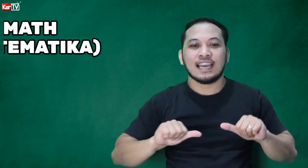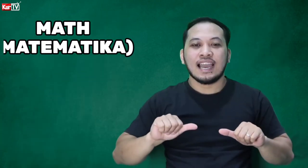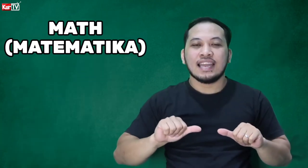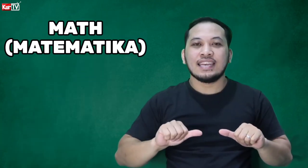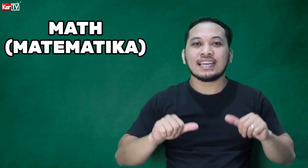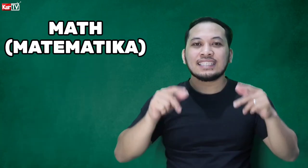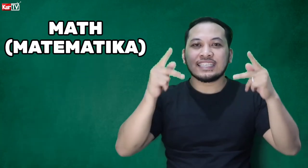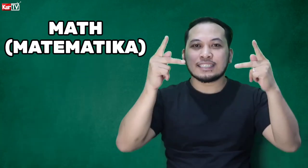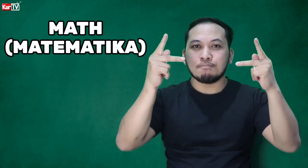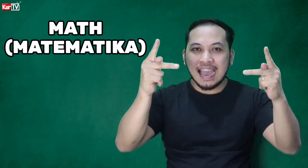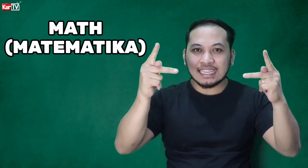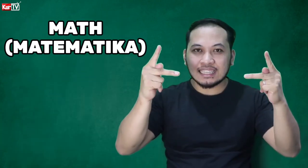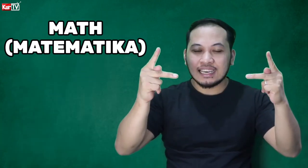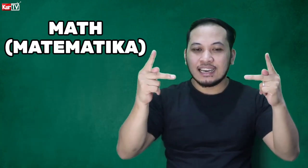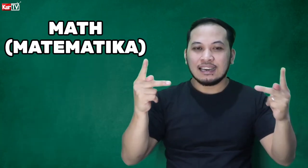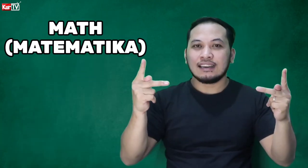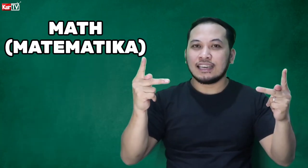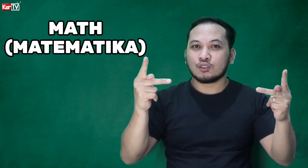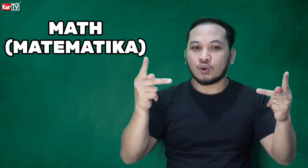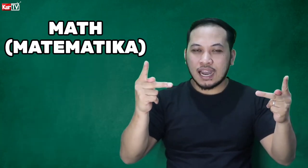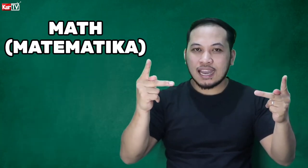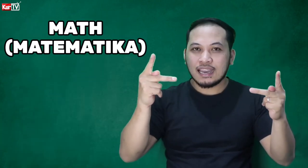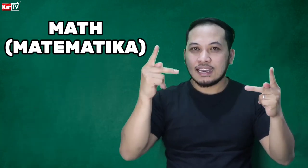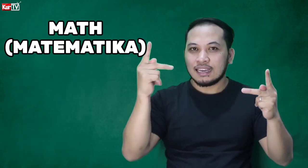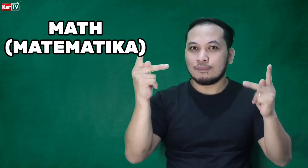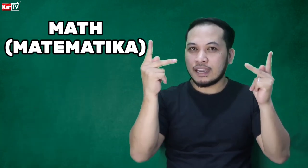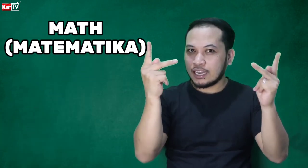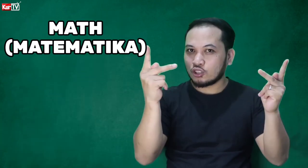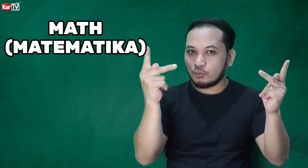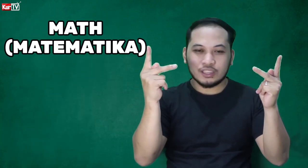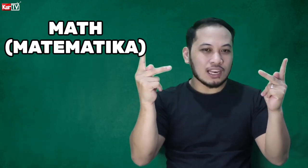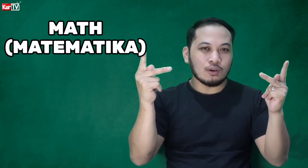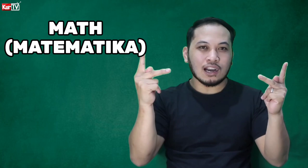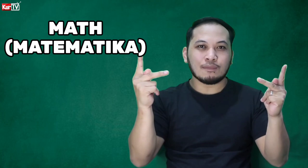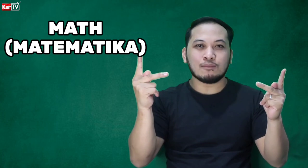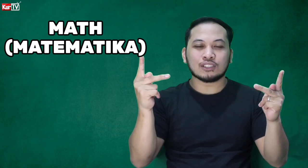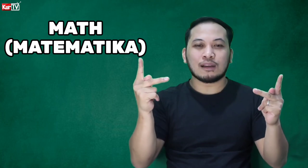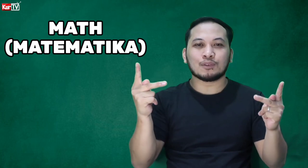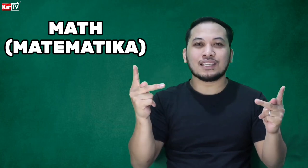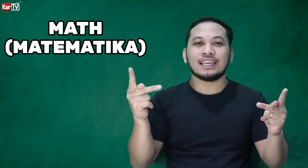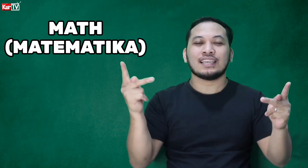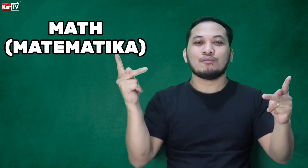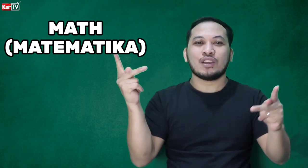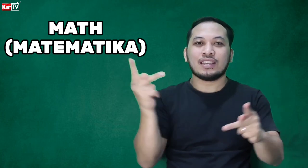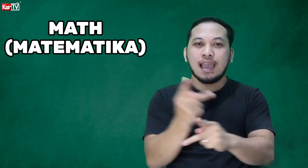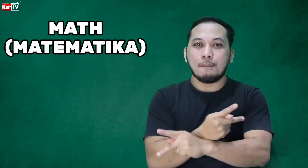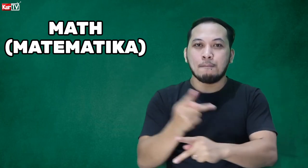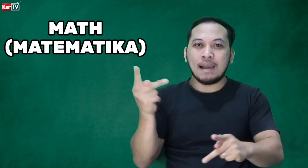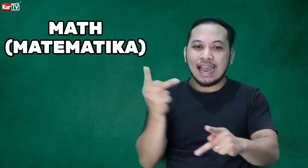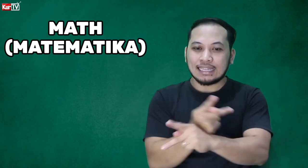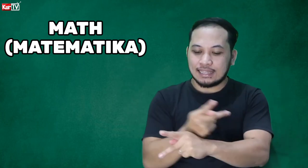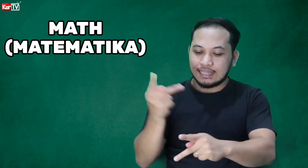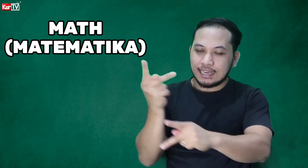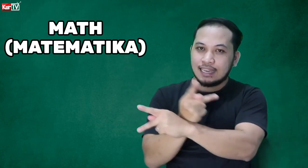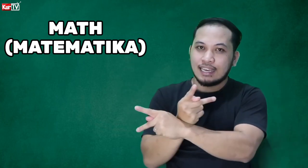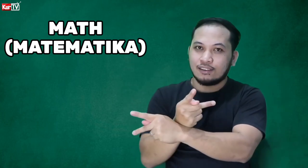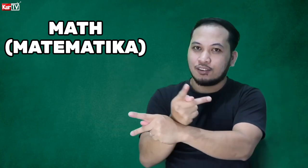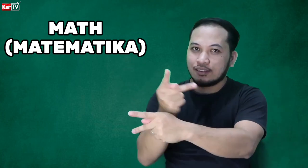Next is Math. Ganto ka. Magganto mo yung dalawang kamay mo, tapos iganyan mo yan. Math. Ayan, o.